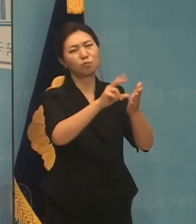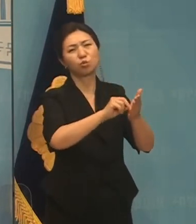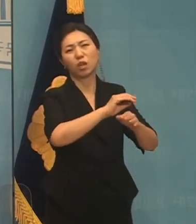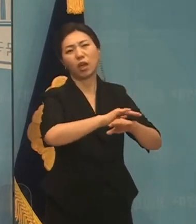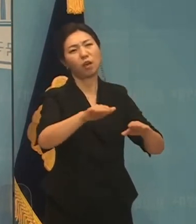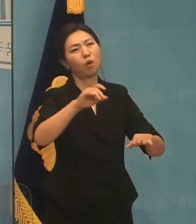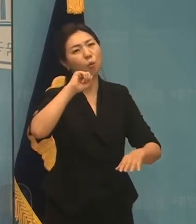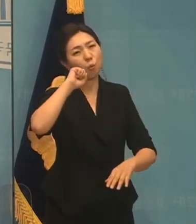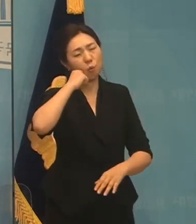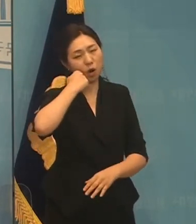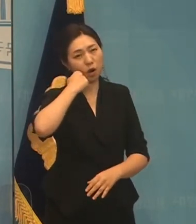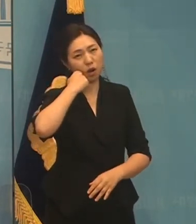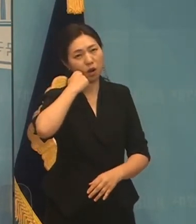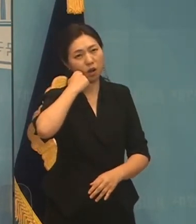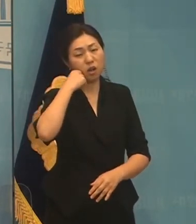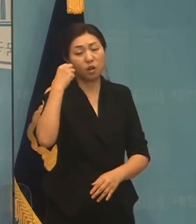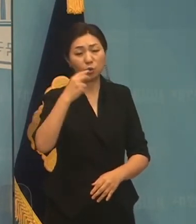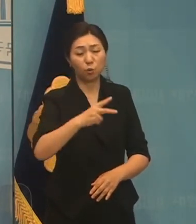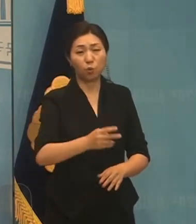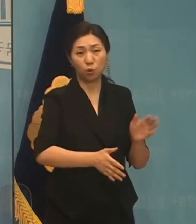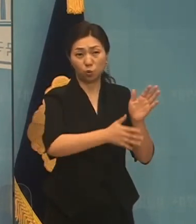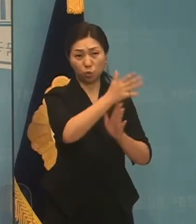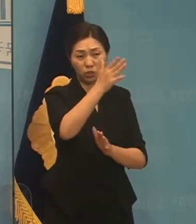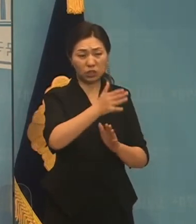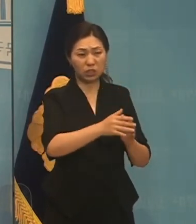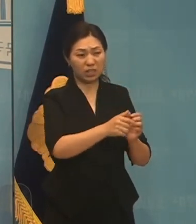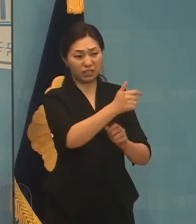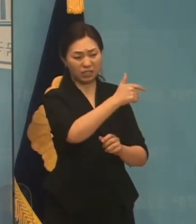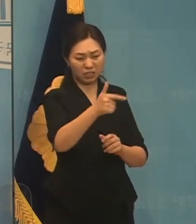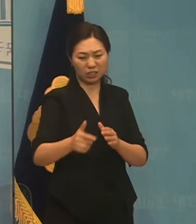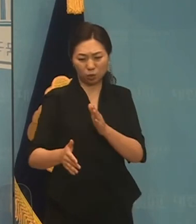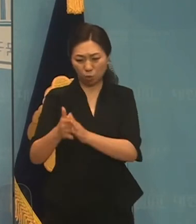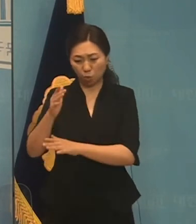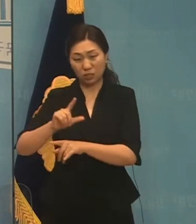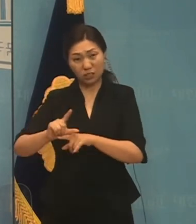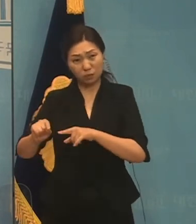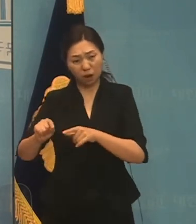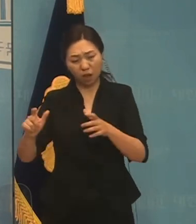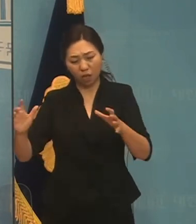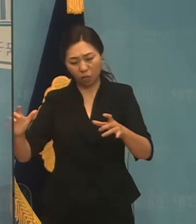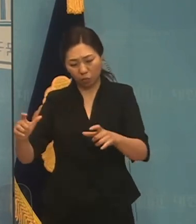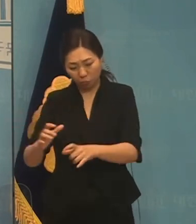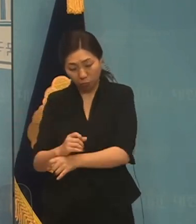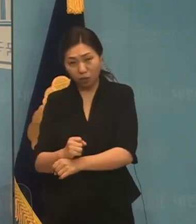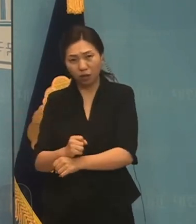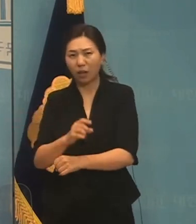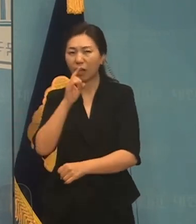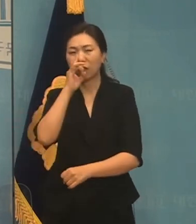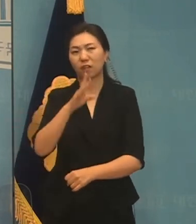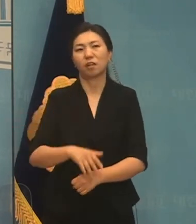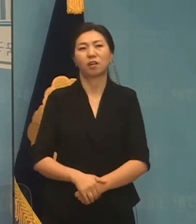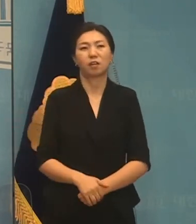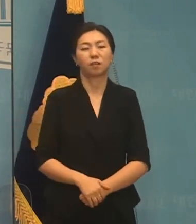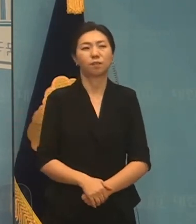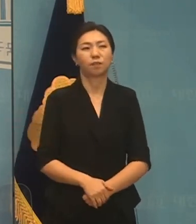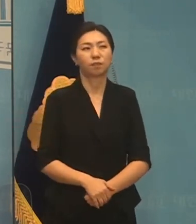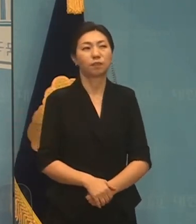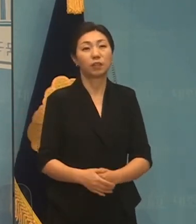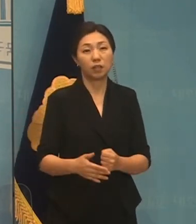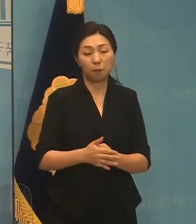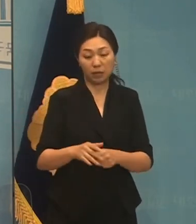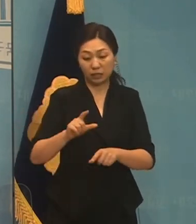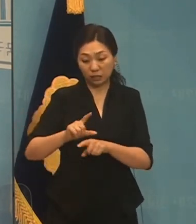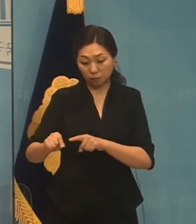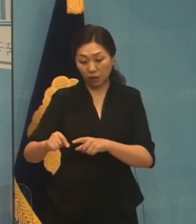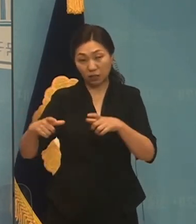새로운 도시 문제를 야기하고, 특히 지방을 공동화하게 됩니다. 그래서